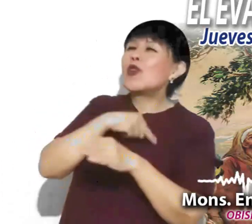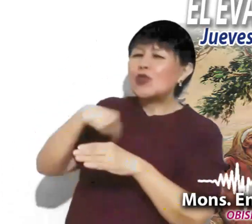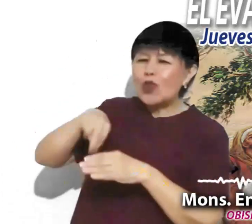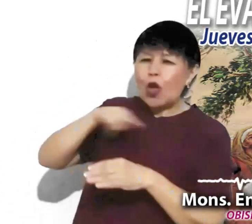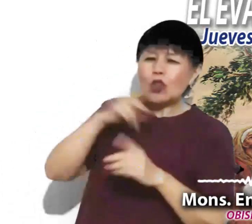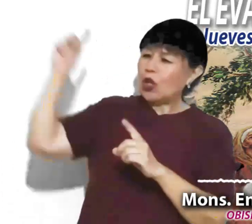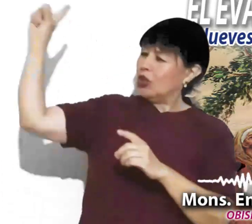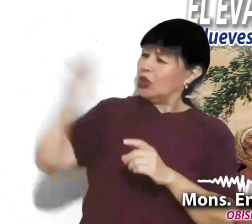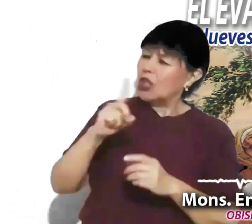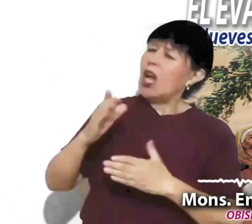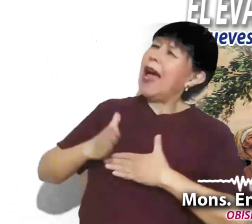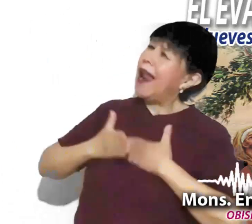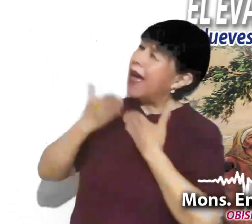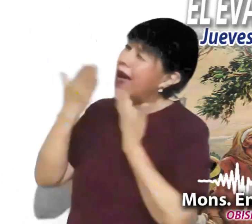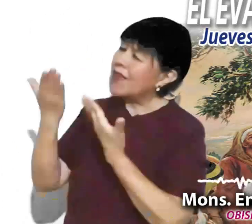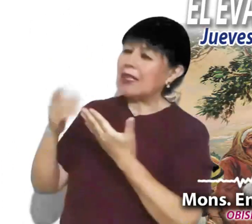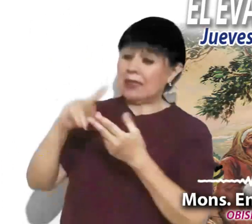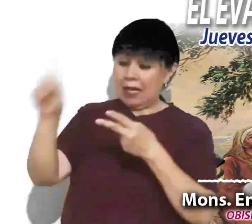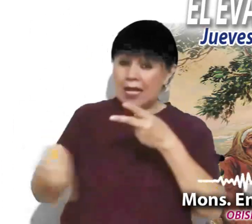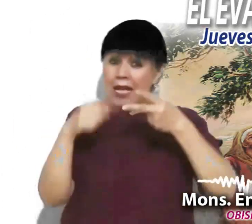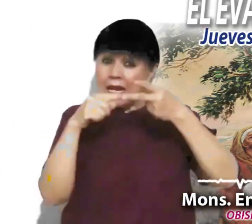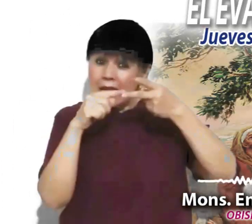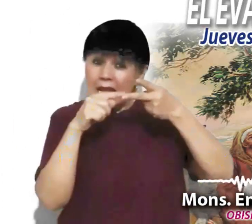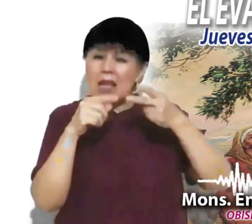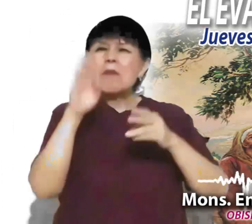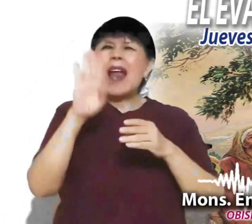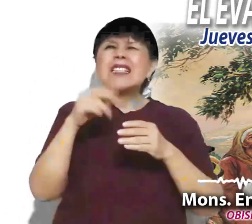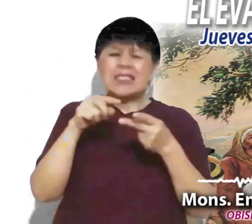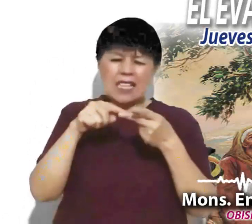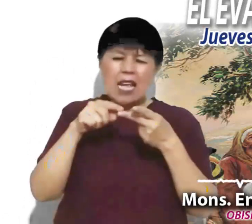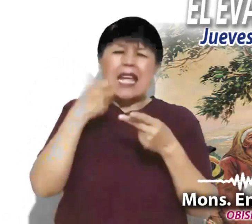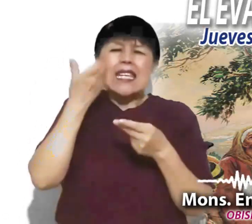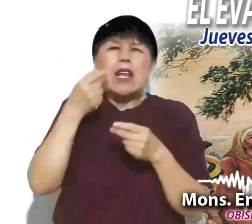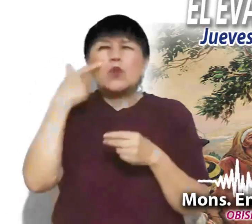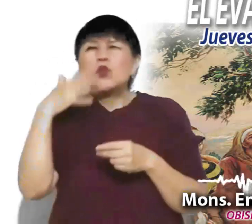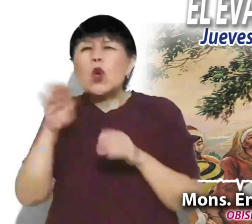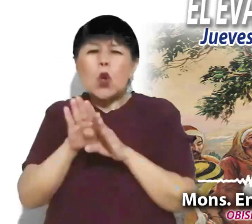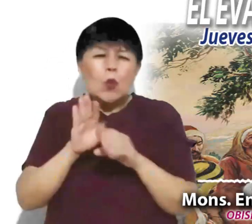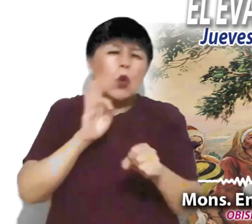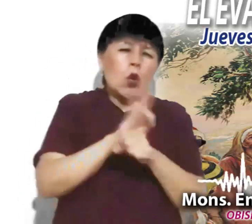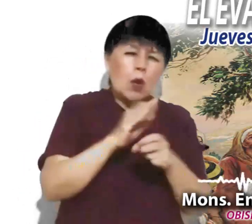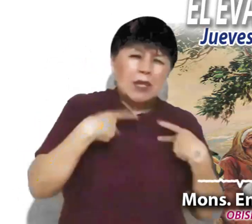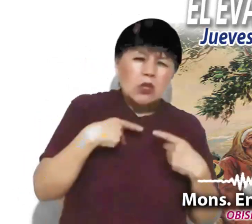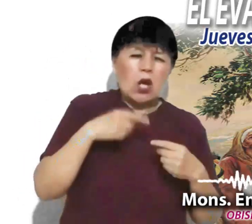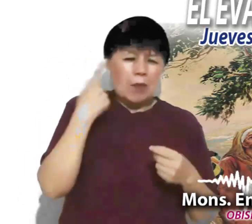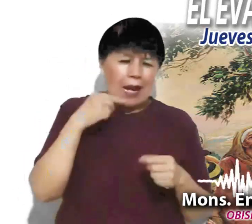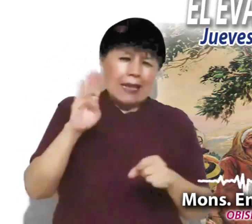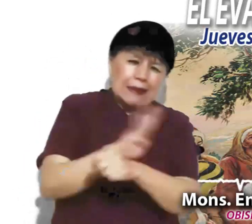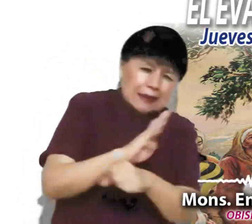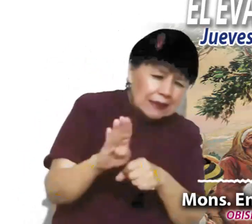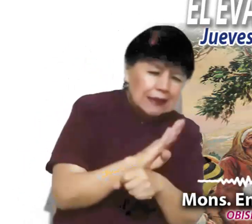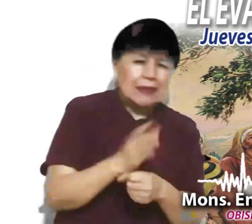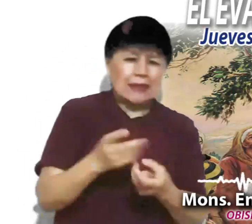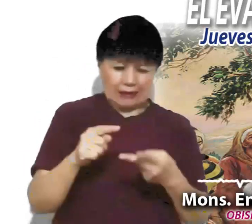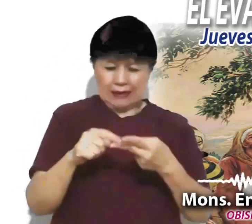nosotros. La segunda parte parece estar dirigida a la procuración del bienestar, liberación y protección de las